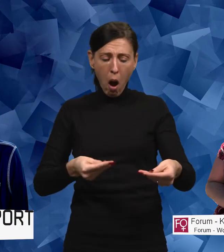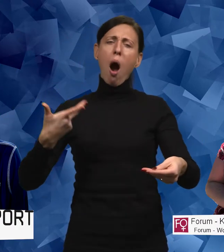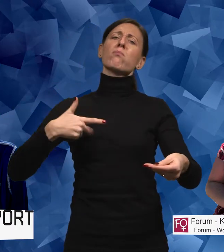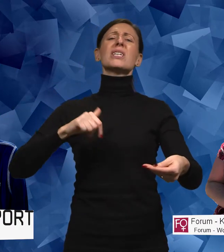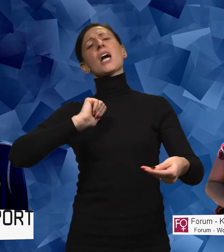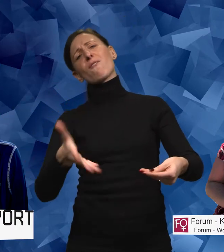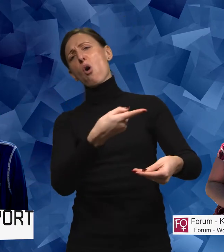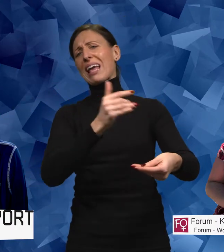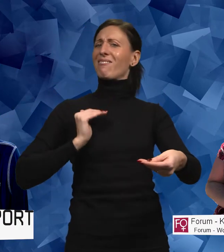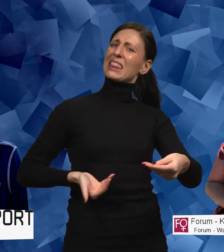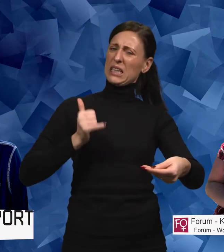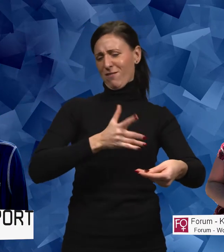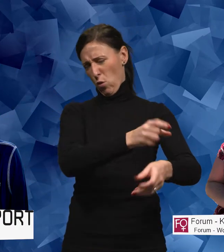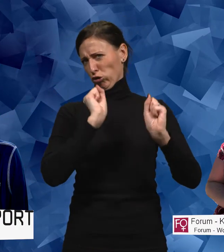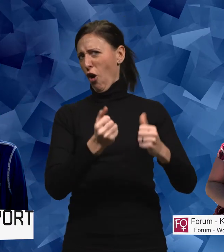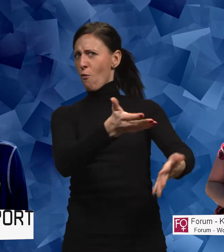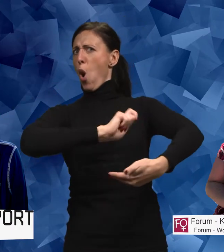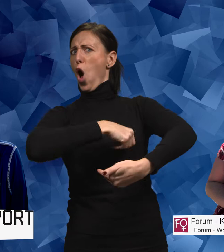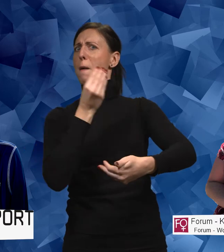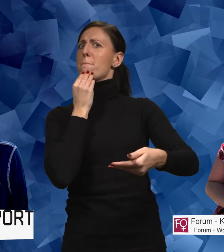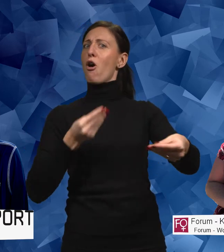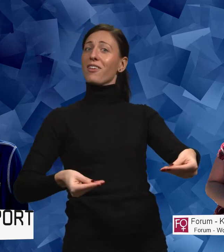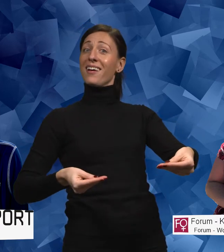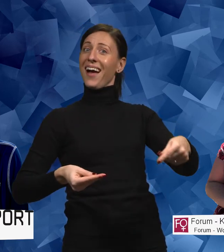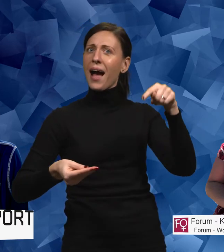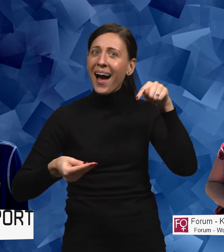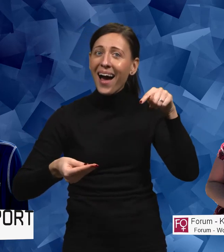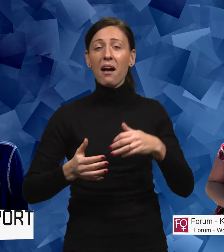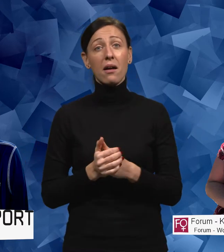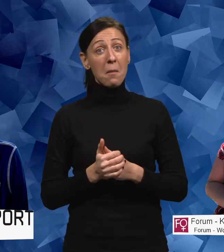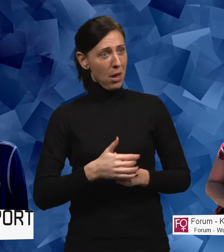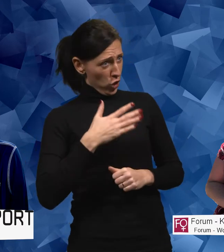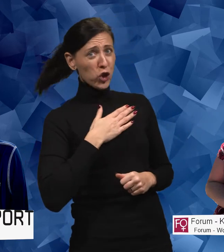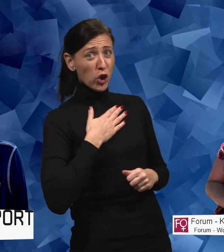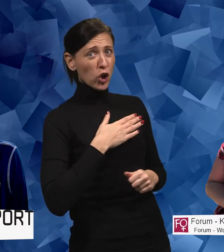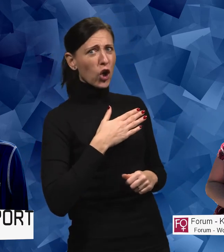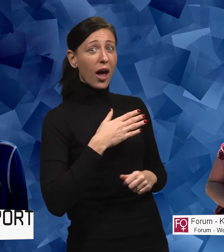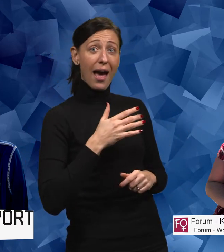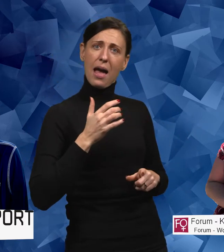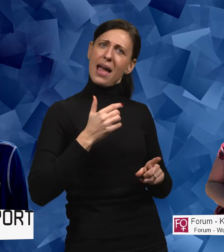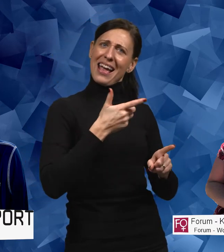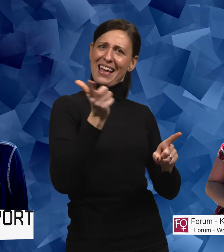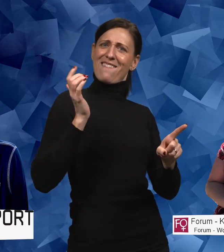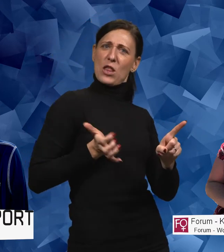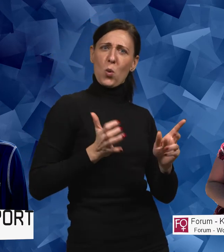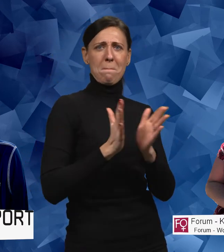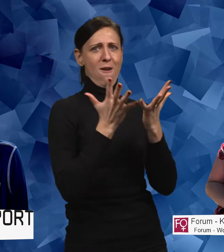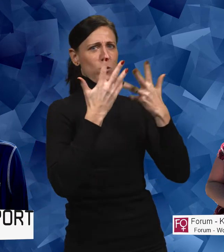självklart hon är kvinna. Hon behöver kunna laga mat. Jag tycker mig se ibland att kvinnor med funktionsnedsättning